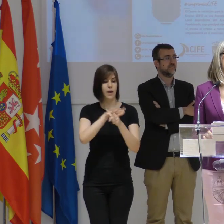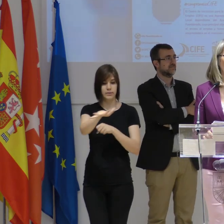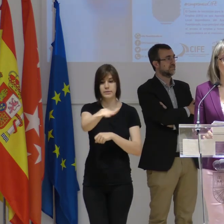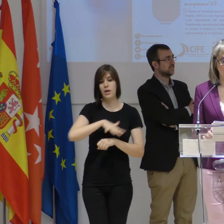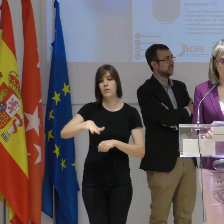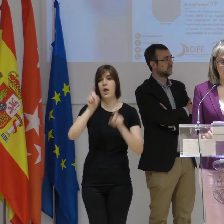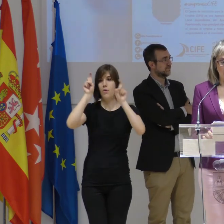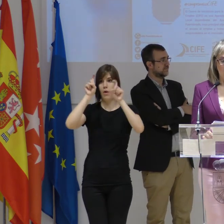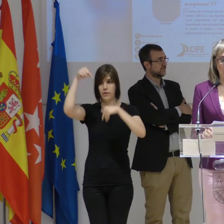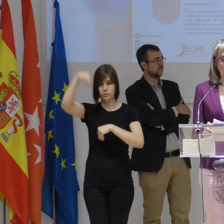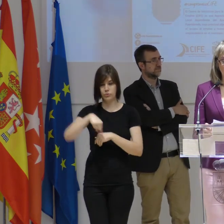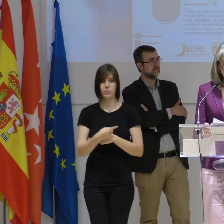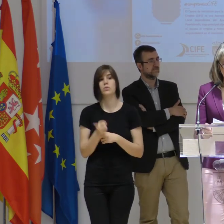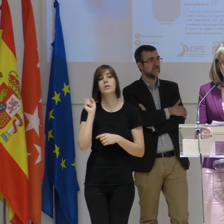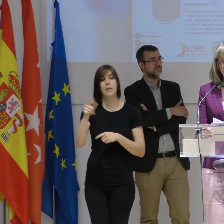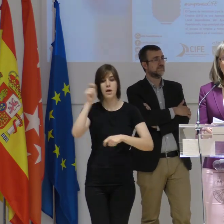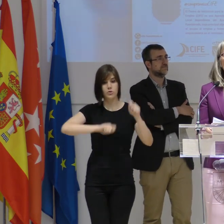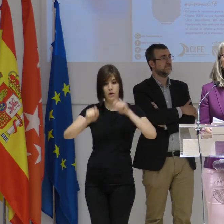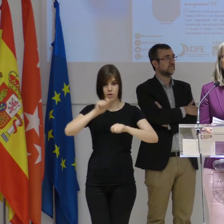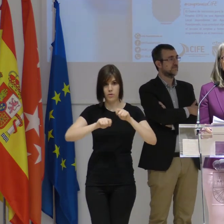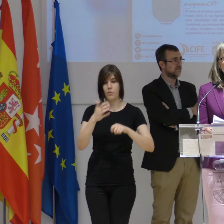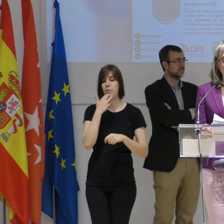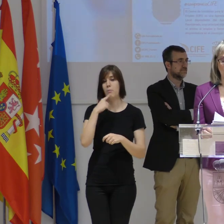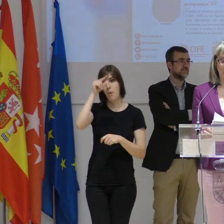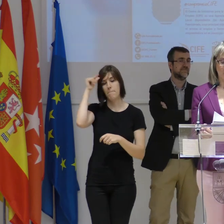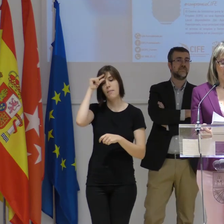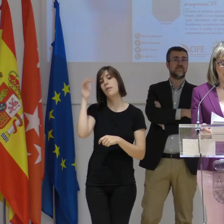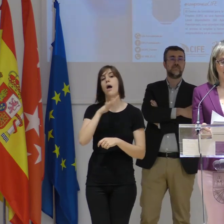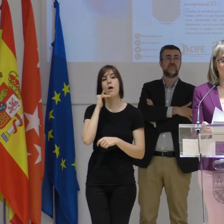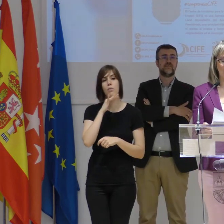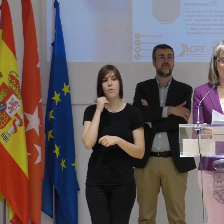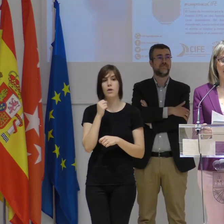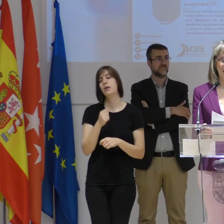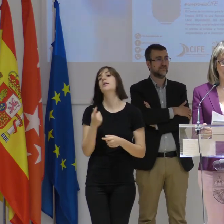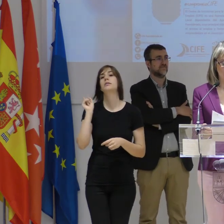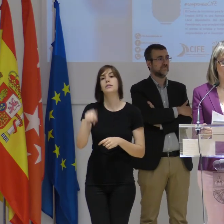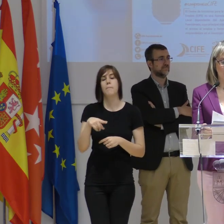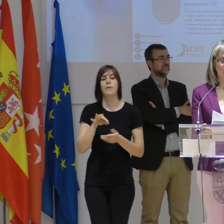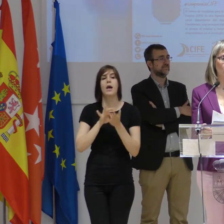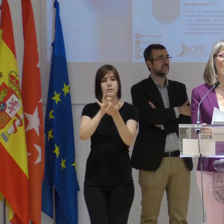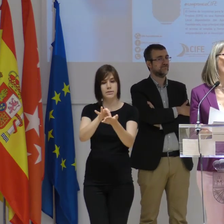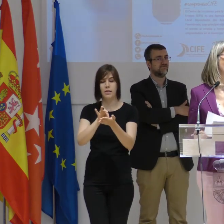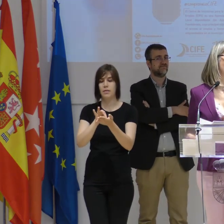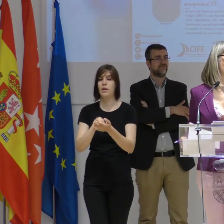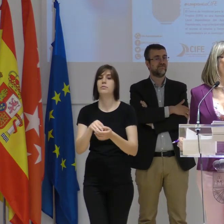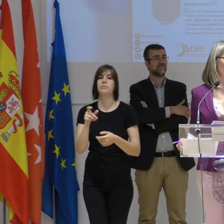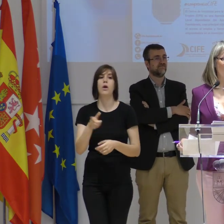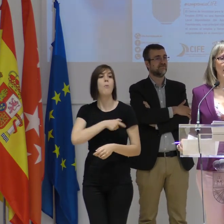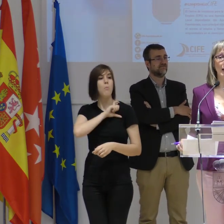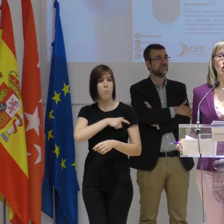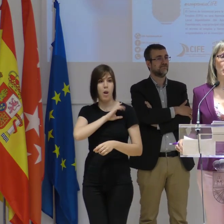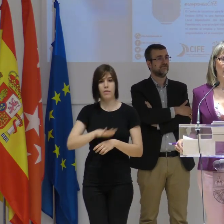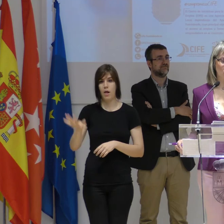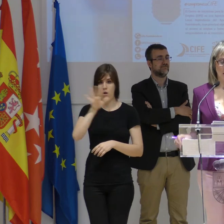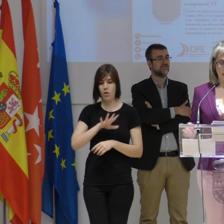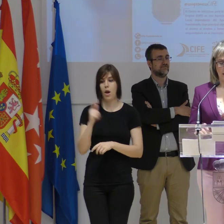de Educación Sur, con asociaciones de la ciudad como Mente Azul y con las fuerzas de seguridad y asistencia al ciudadano, como son la policía local